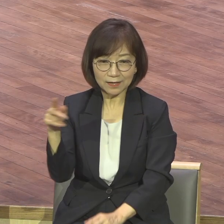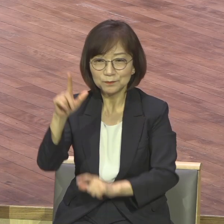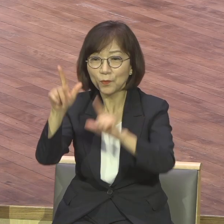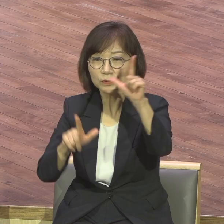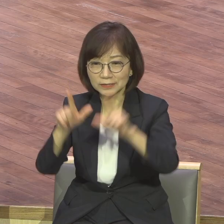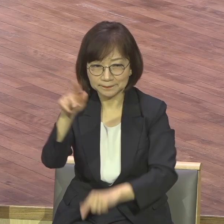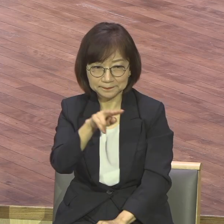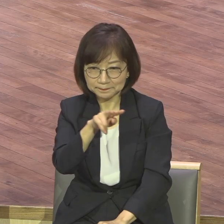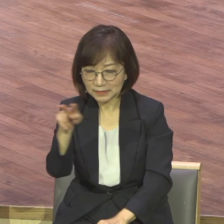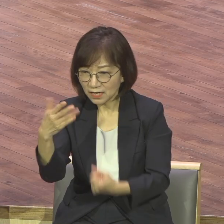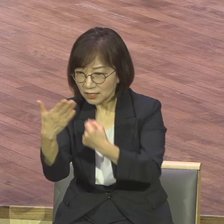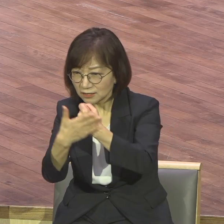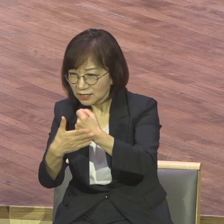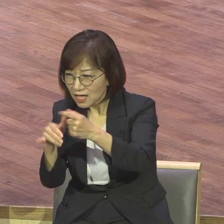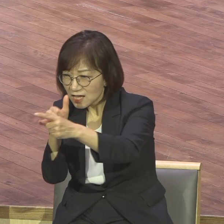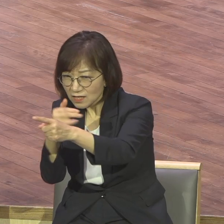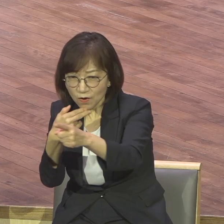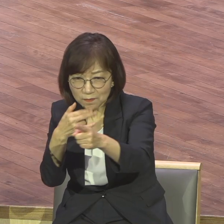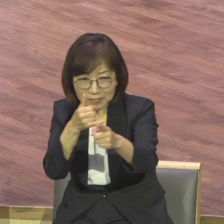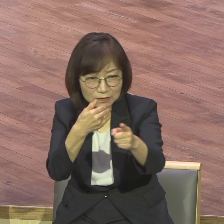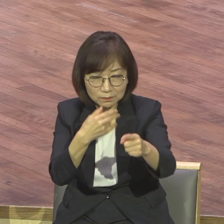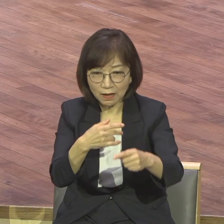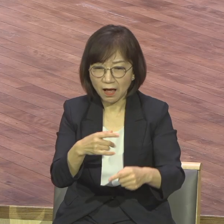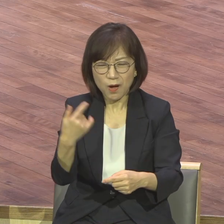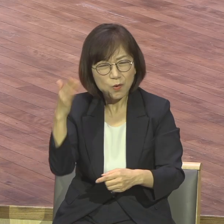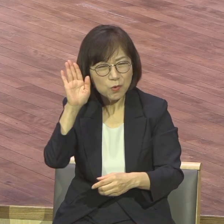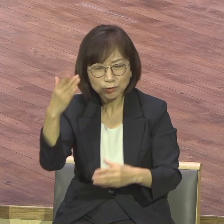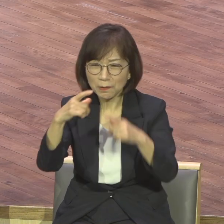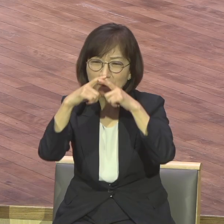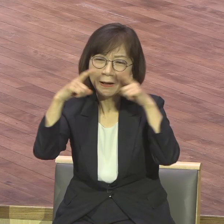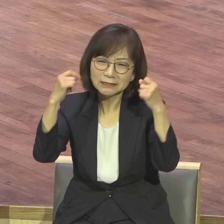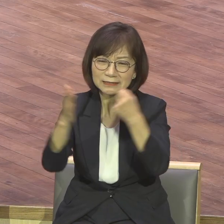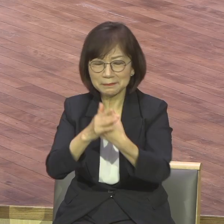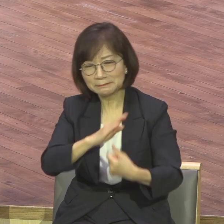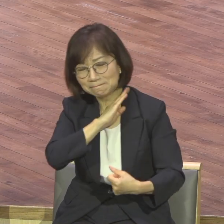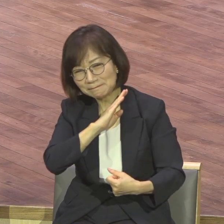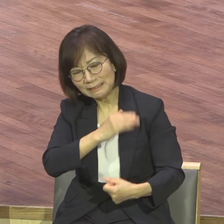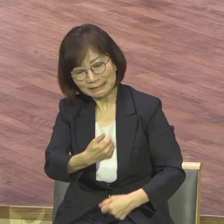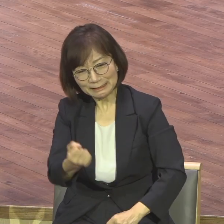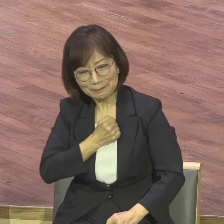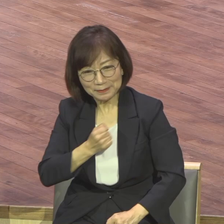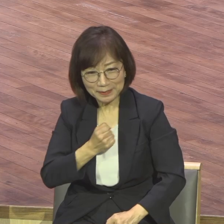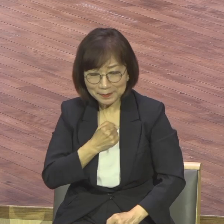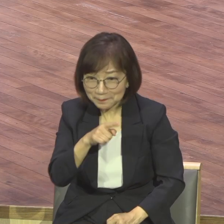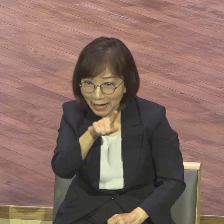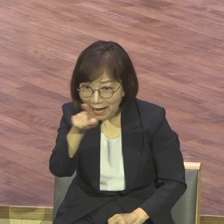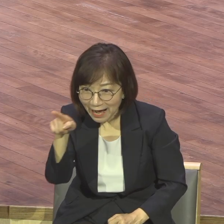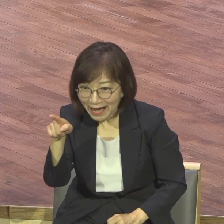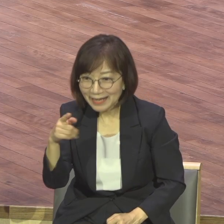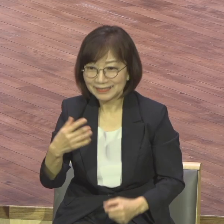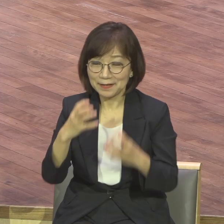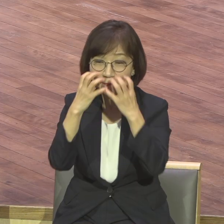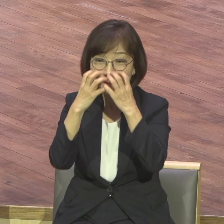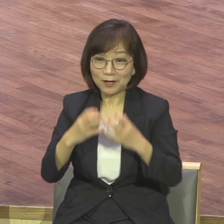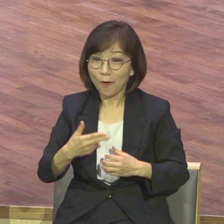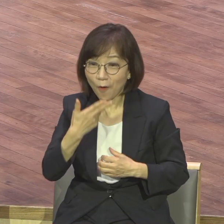은혜를 받고 있나 무슨 마스크를 쓰고 잘 모르겠습니다마는 예배 참석은 말할 것도 없고